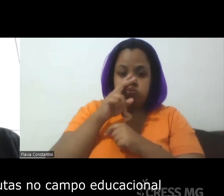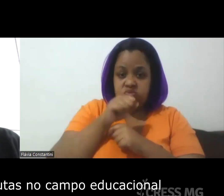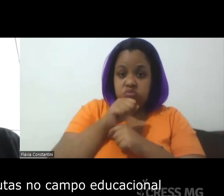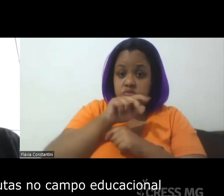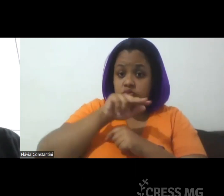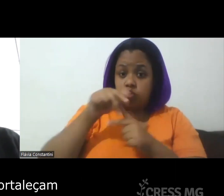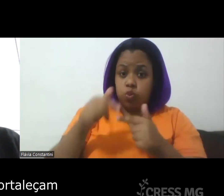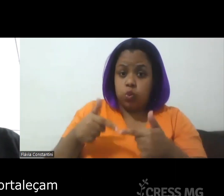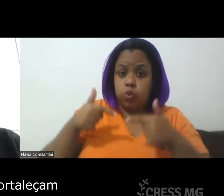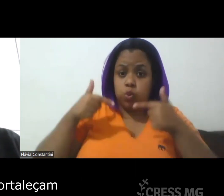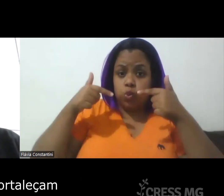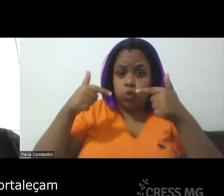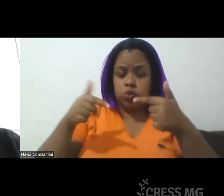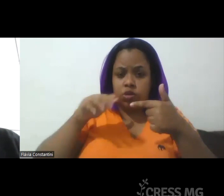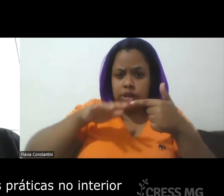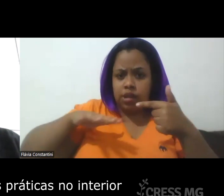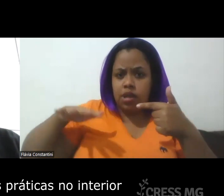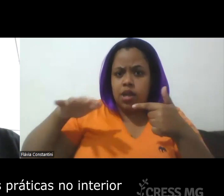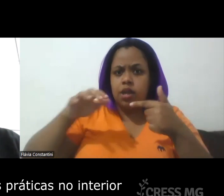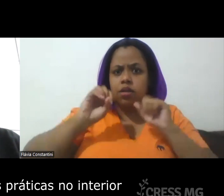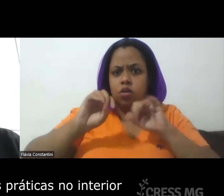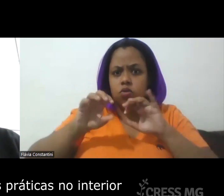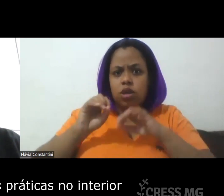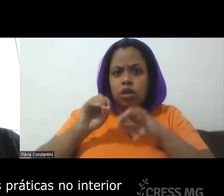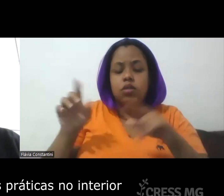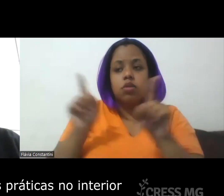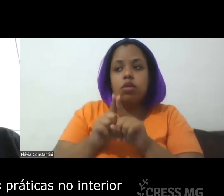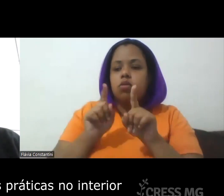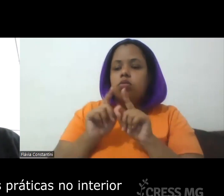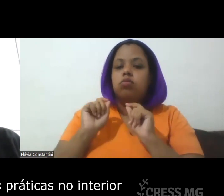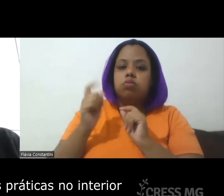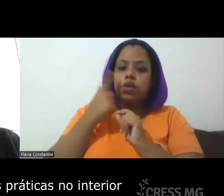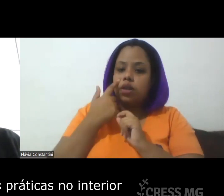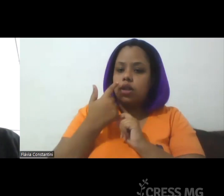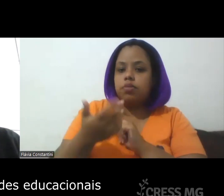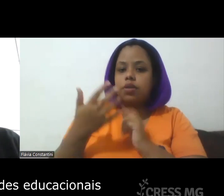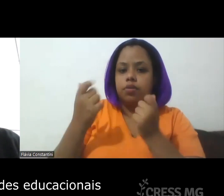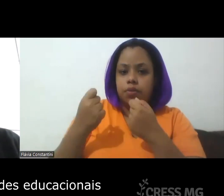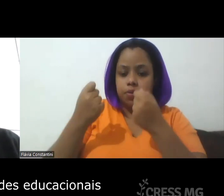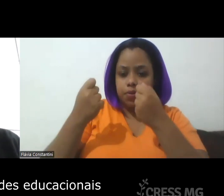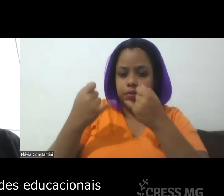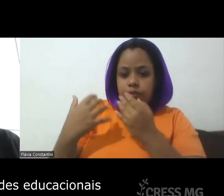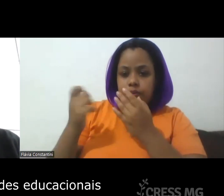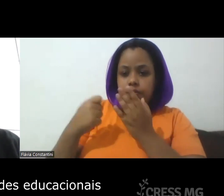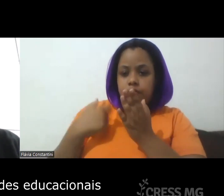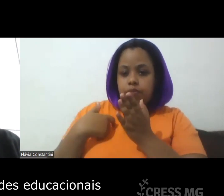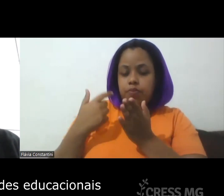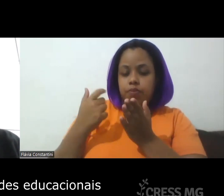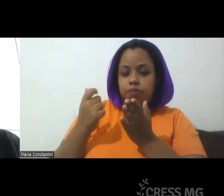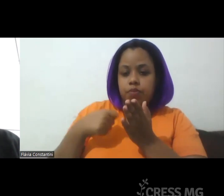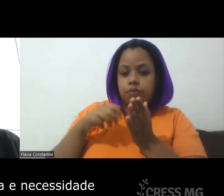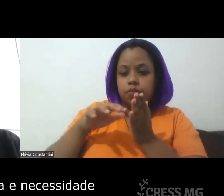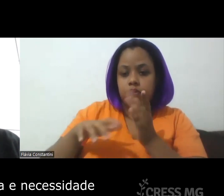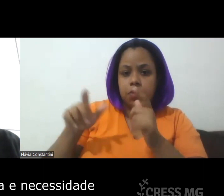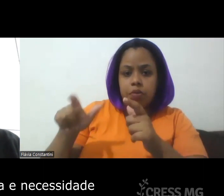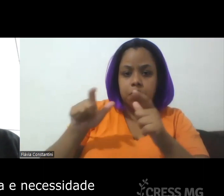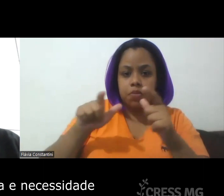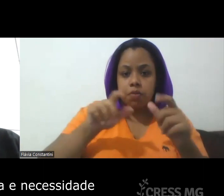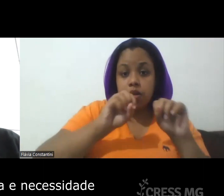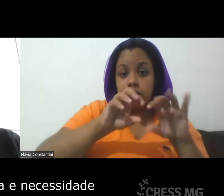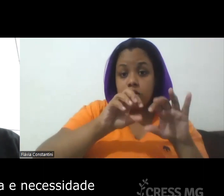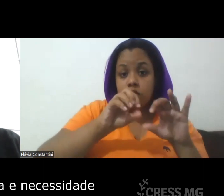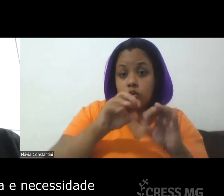educacional e fortaleçam né determinadas práticas interior né das unidades educacionais tá